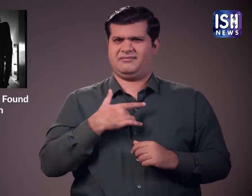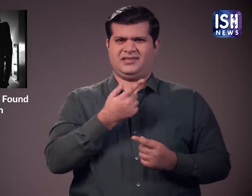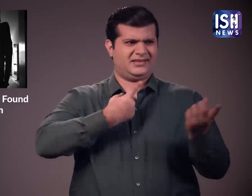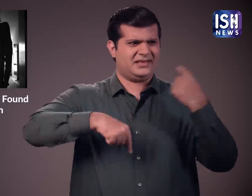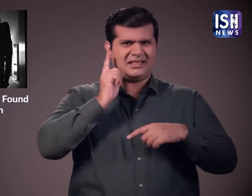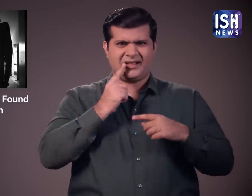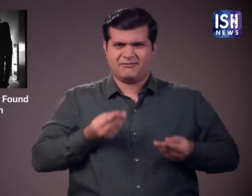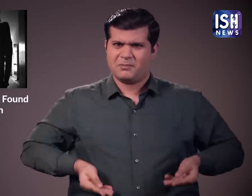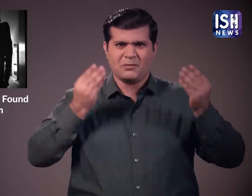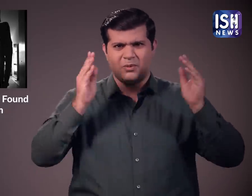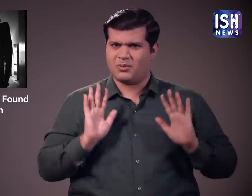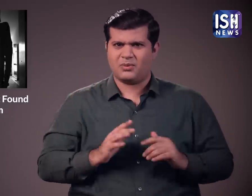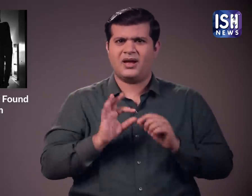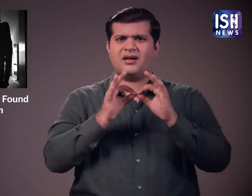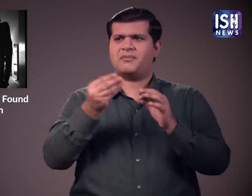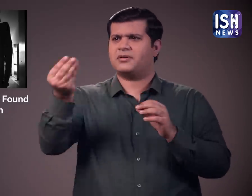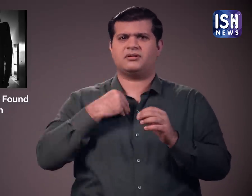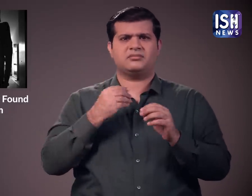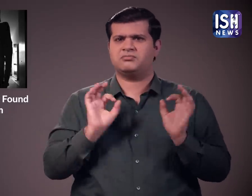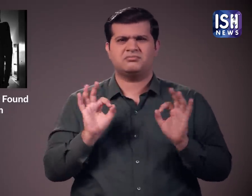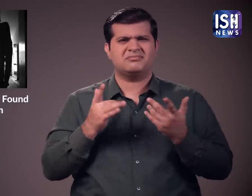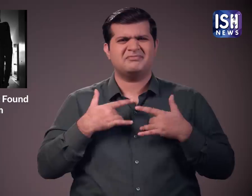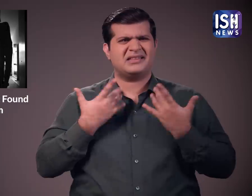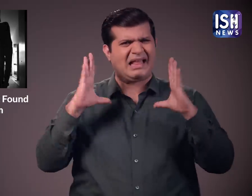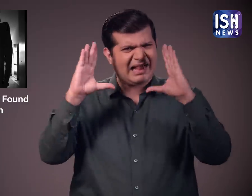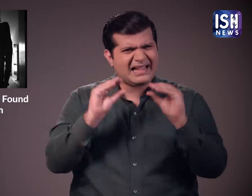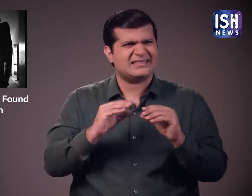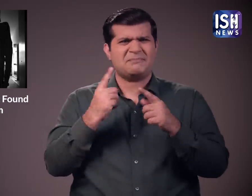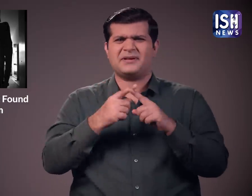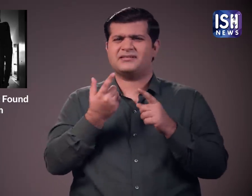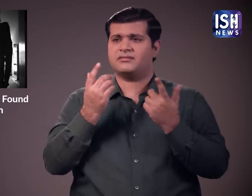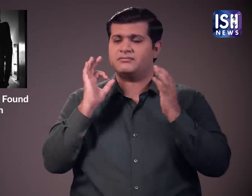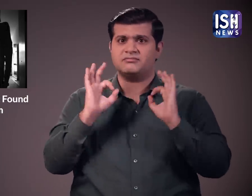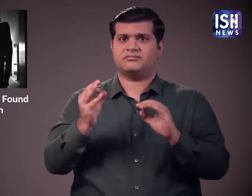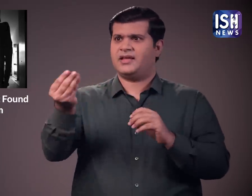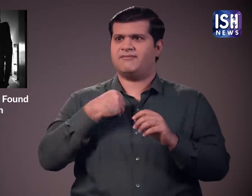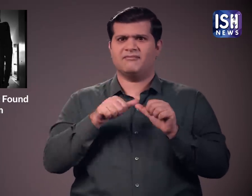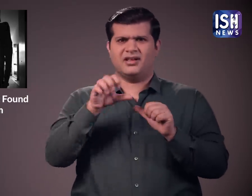विश्वविद्यालाई के पास परियाब संख्या में दूभाश्य नहीं है और ना ही उचित सुगम्यता है।